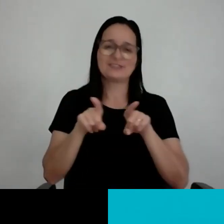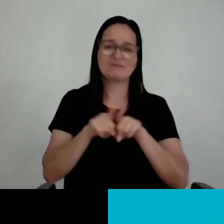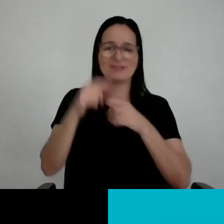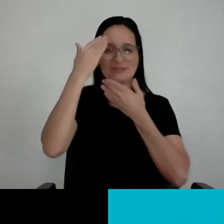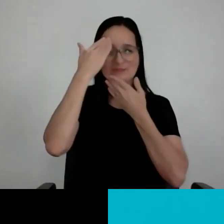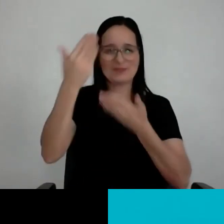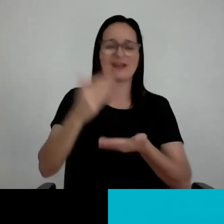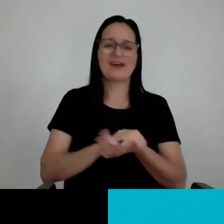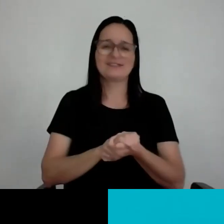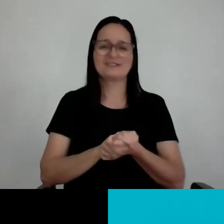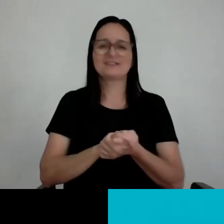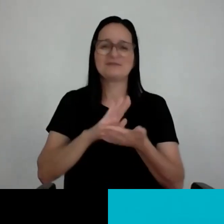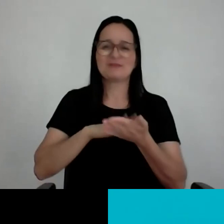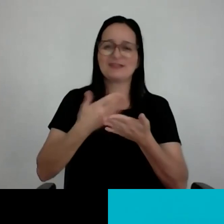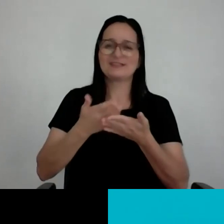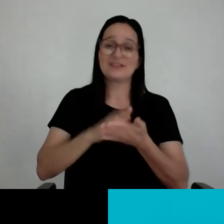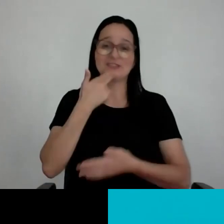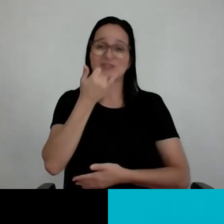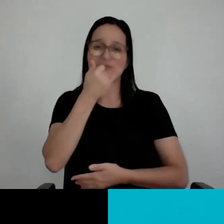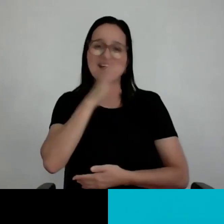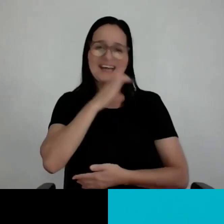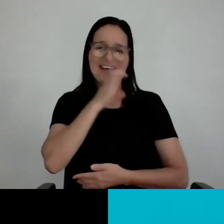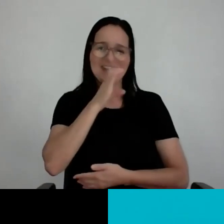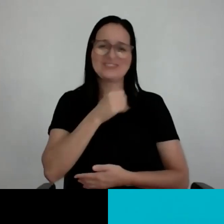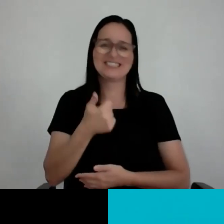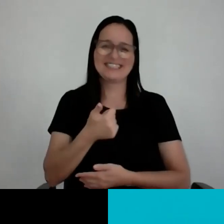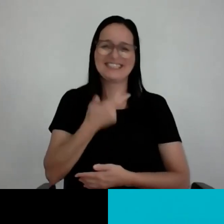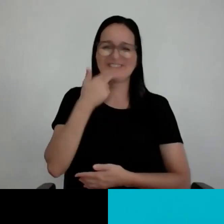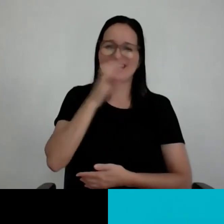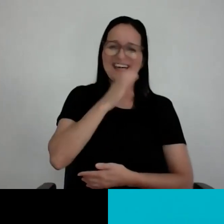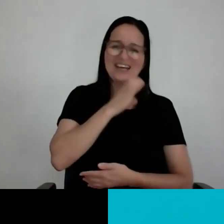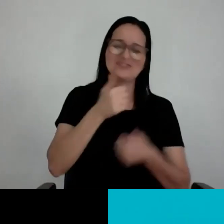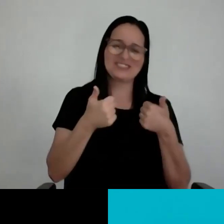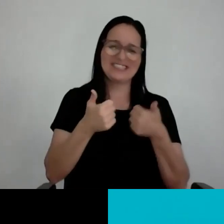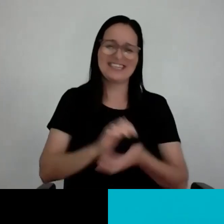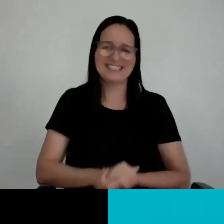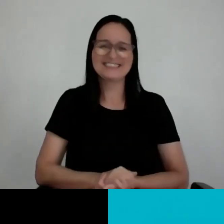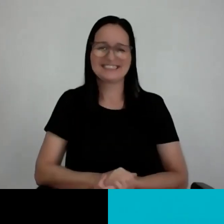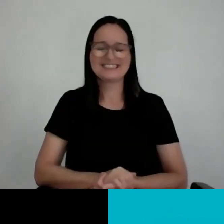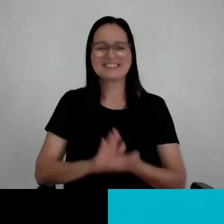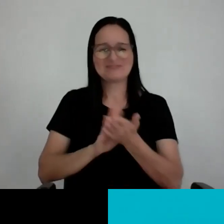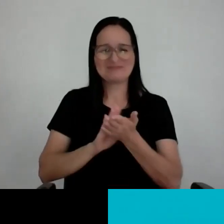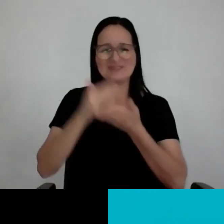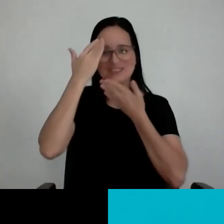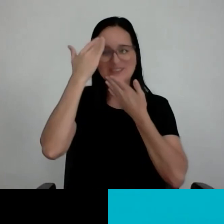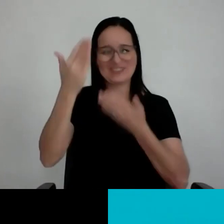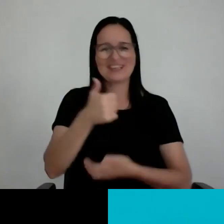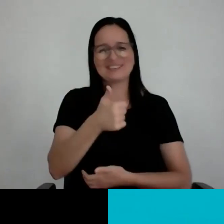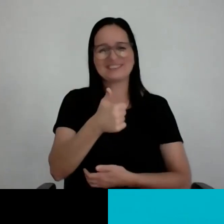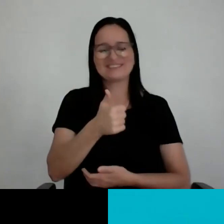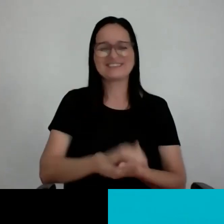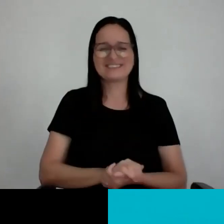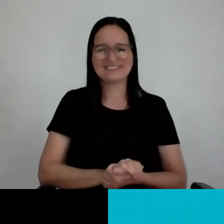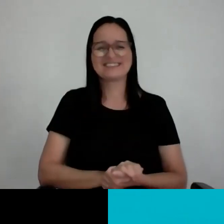pela atenção, desculpe falar rápido, falei muito rápido aí, mas parabéns e muito obrigado, Kélis, te agradeço, viu.